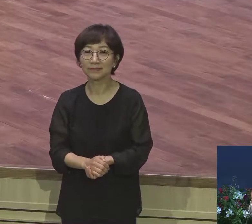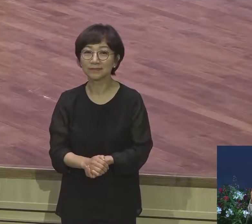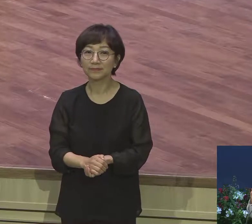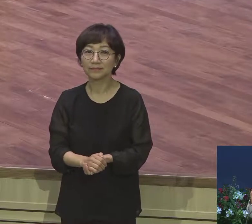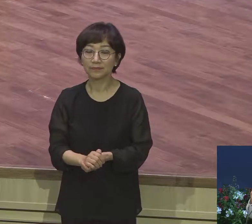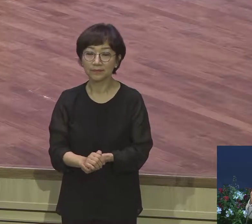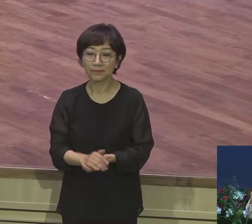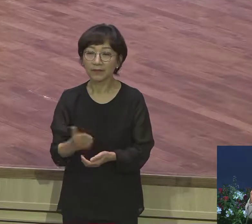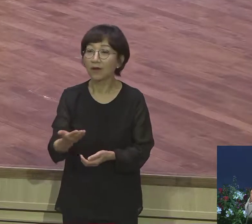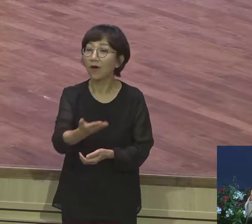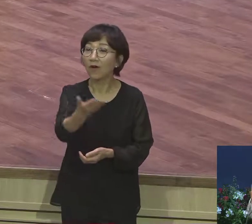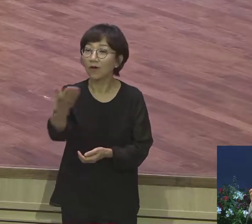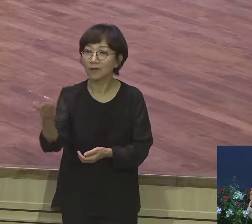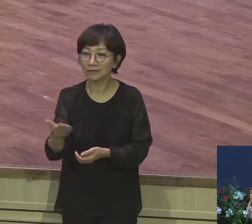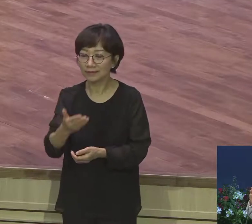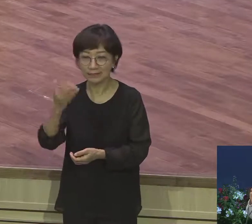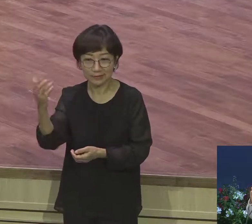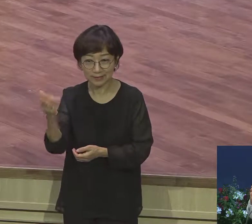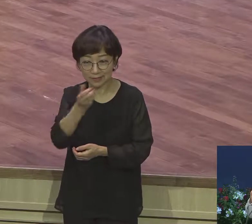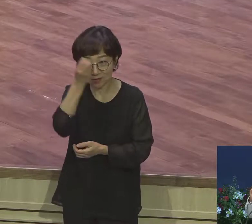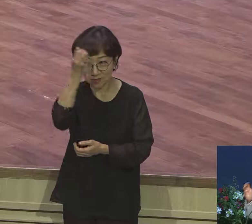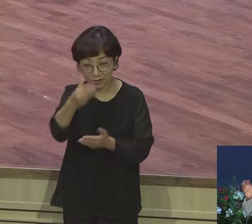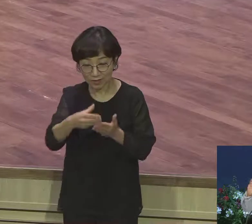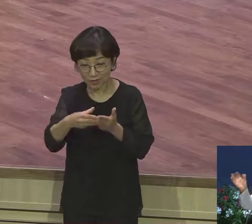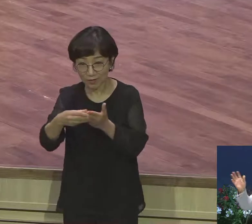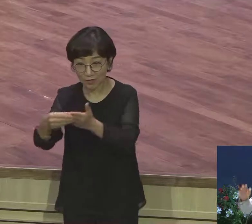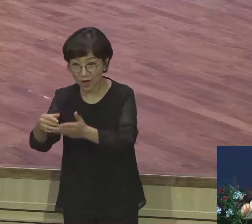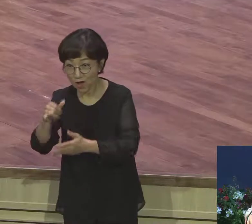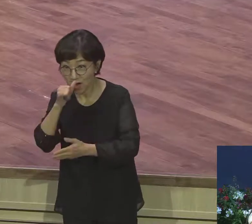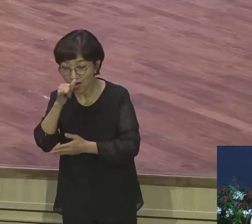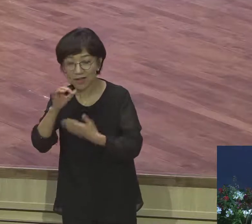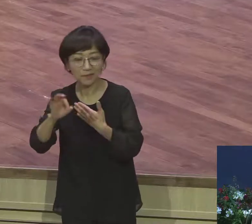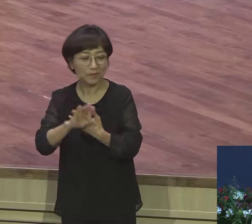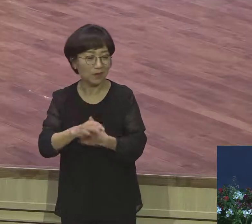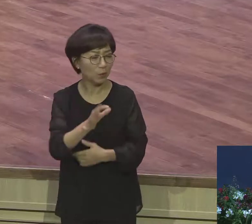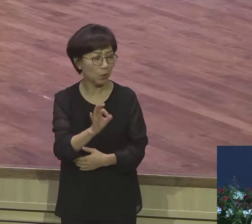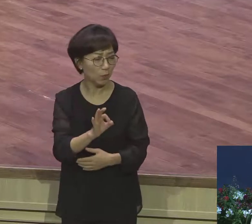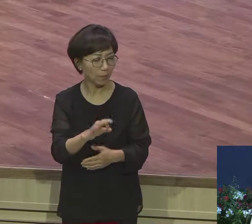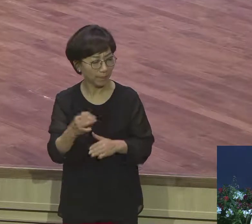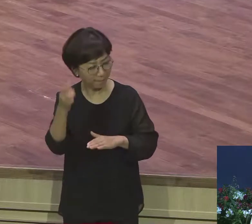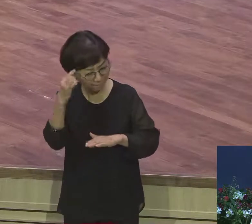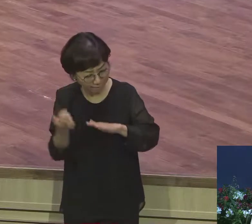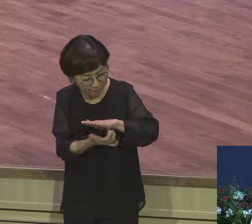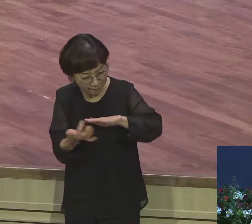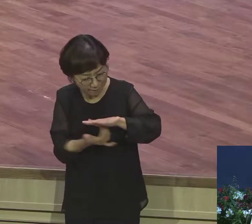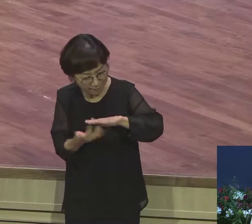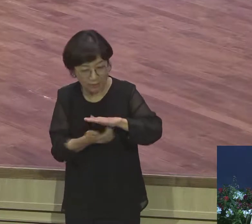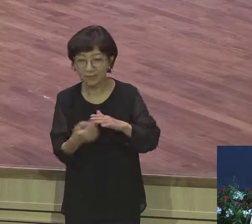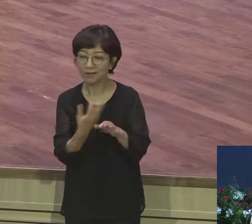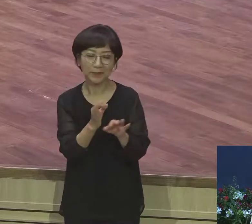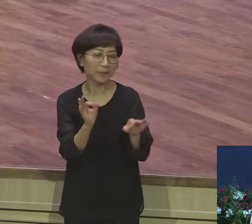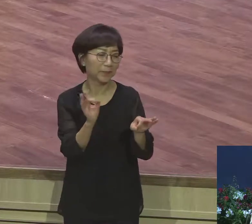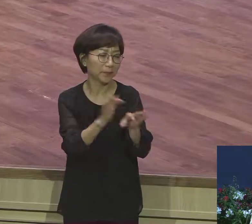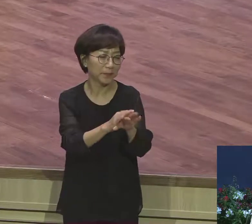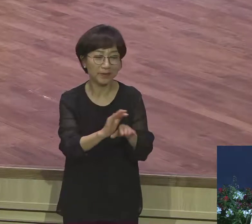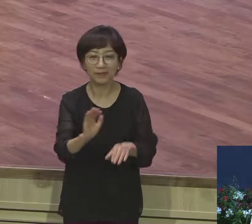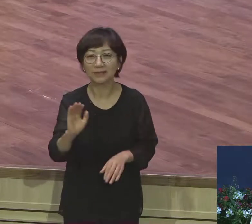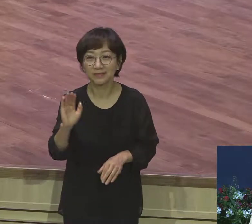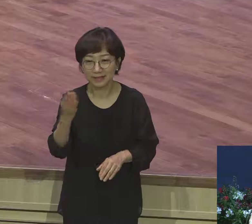돈에 어떤 계산 돈에 대한 이거 없어져 버려요 하나님 앞에 성기다 보면 그거 없어져요 아직도